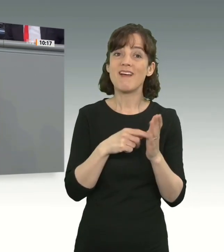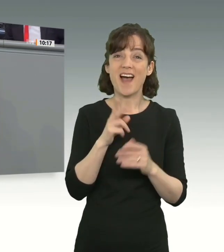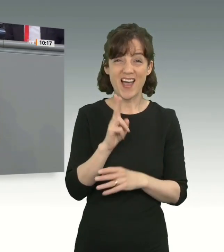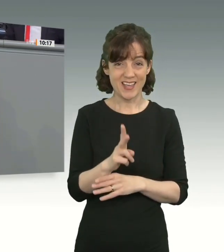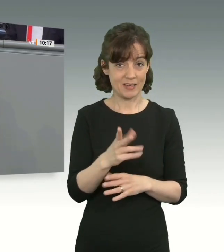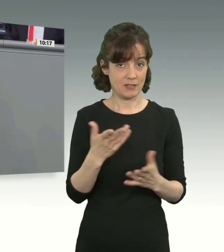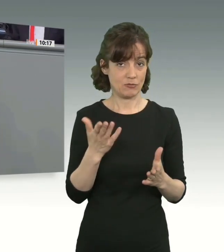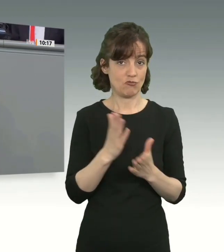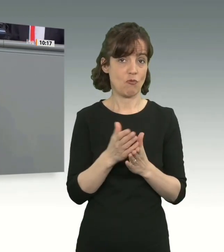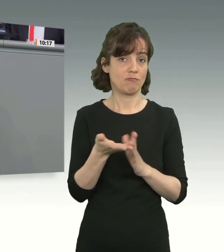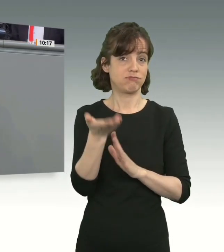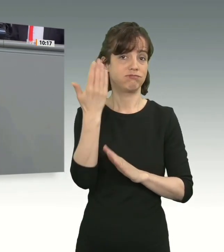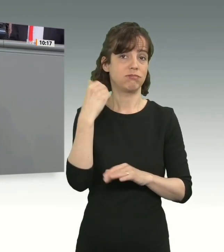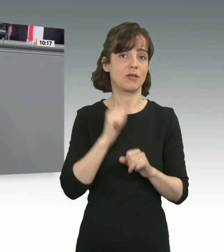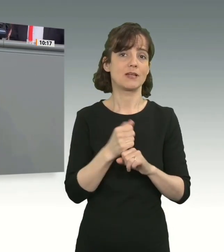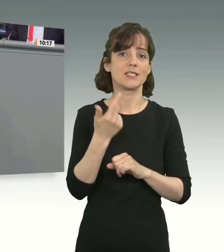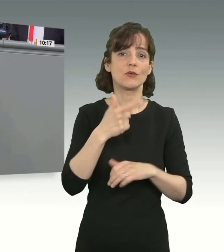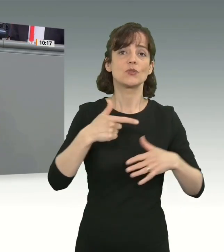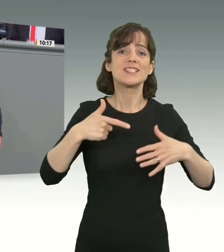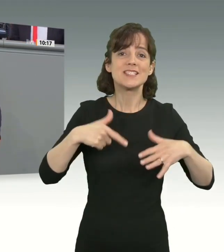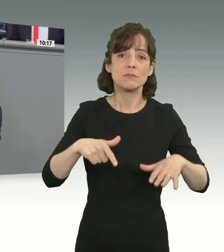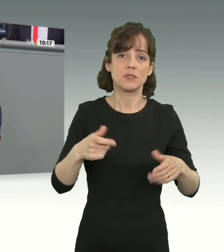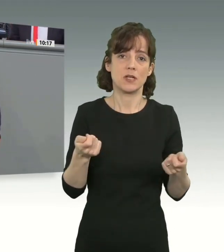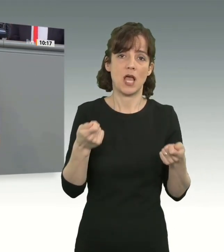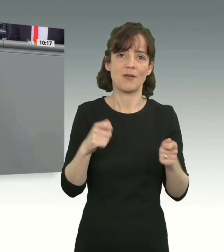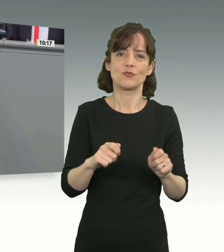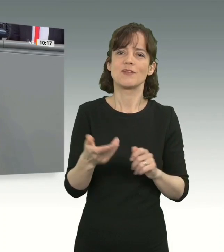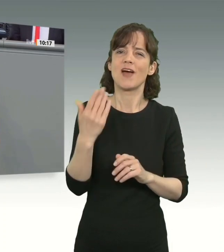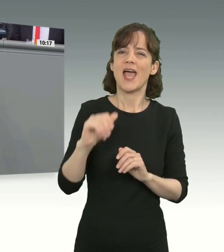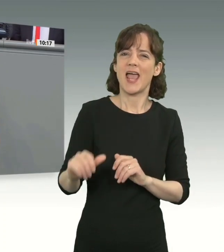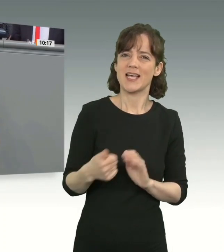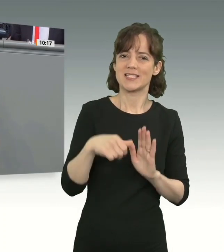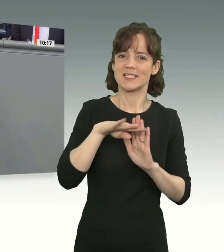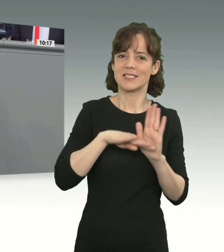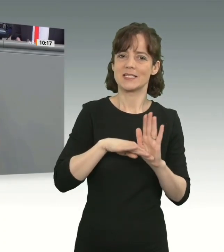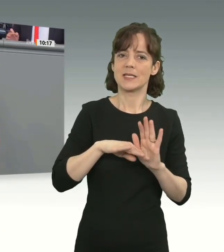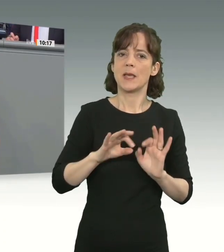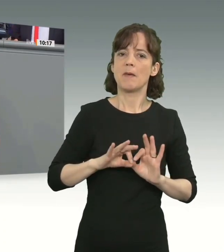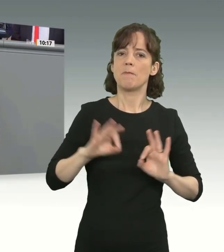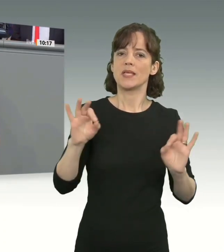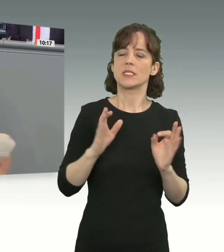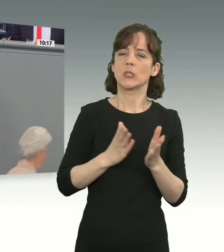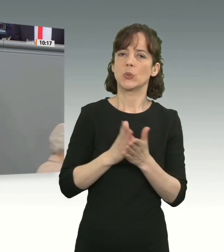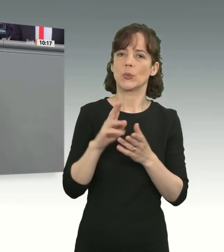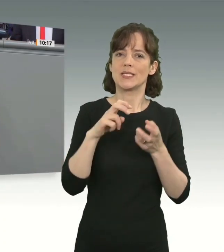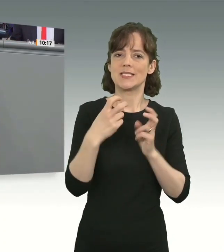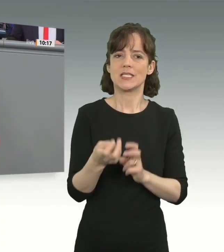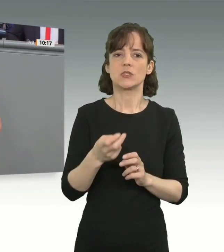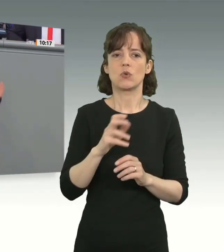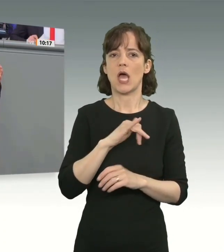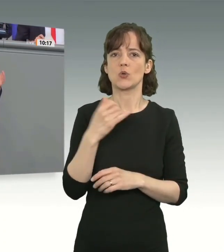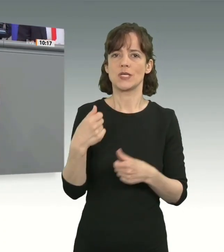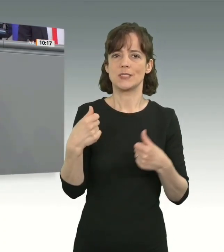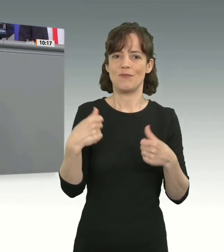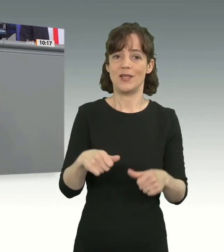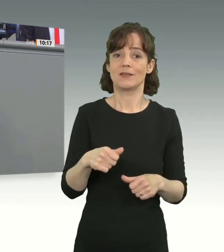2017 machen können. Beim ersten Gesetz zur besseren Durchsetzung der Ausreisepflicht nicht mitgemacht,